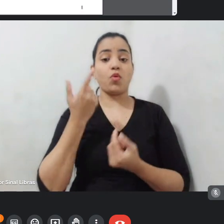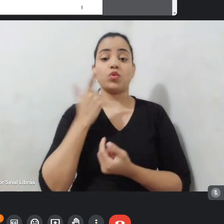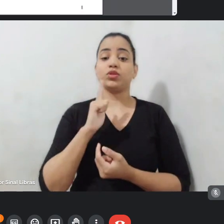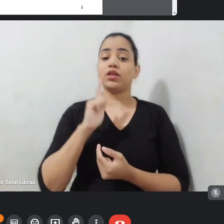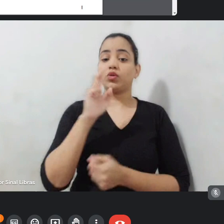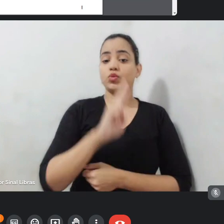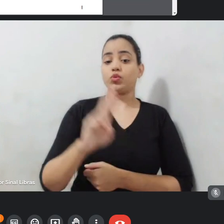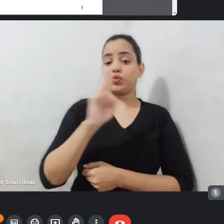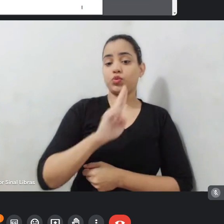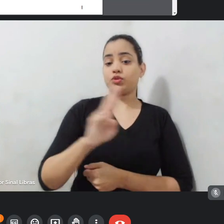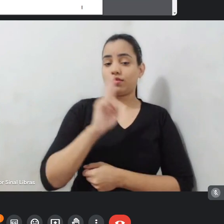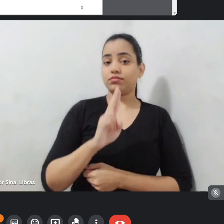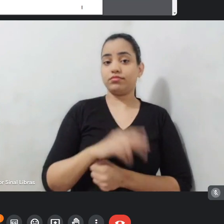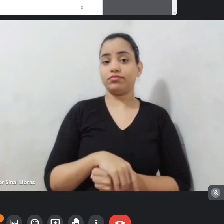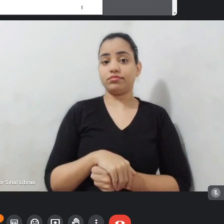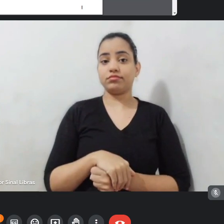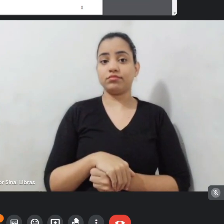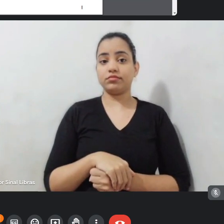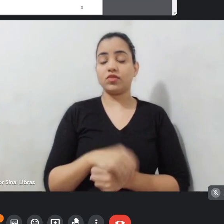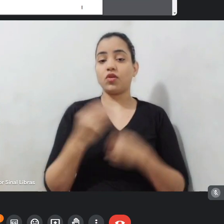recurso. Na categoria videoclip,